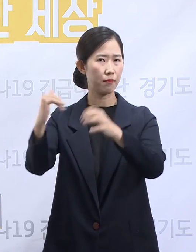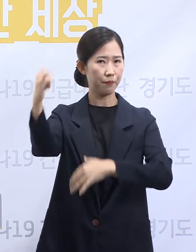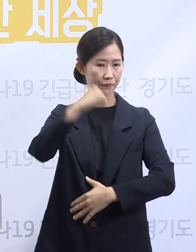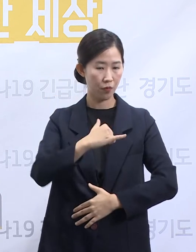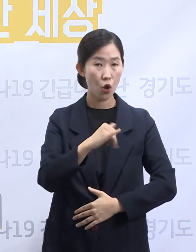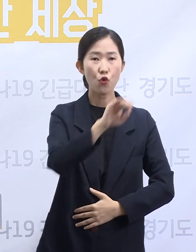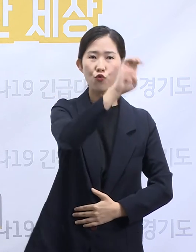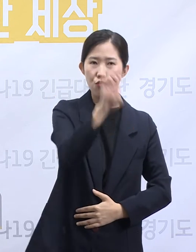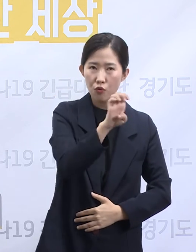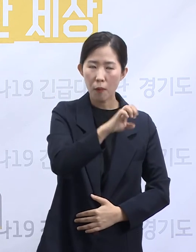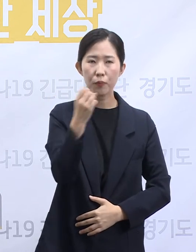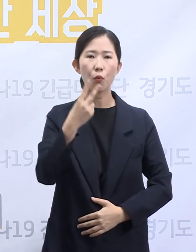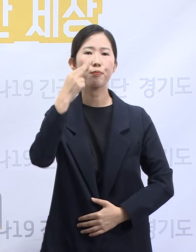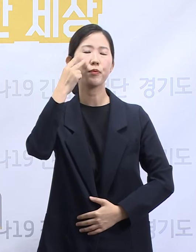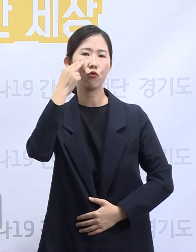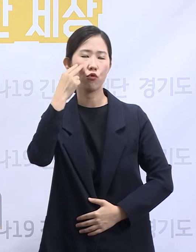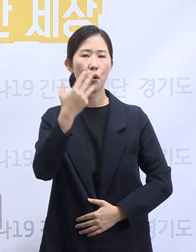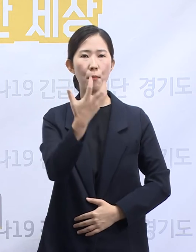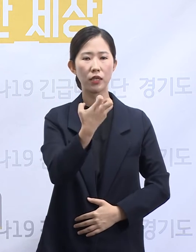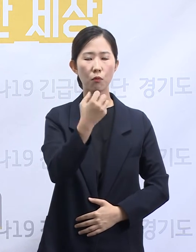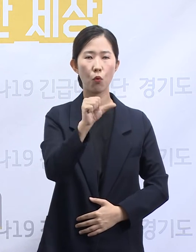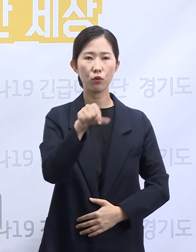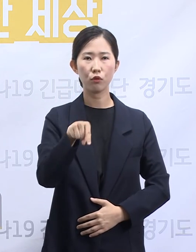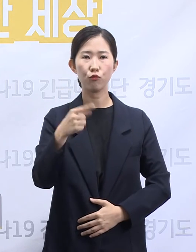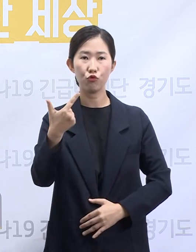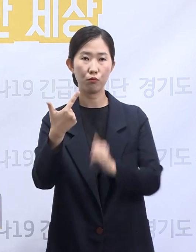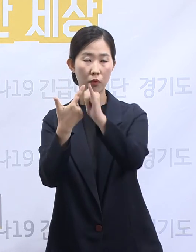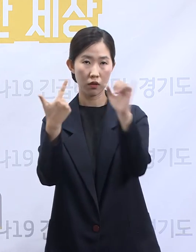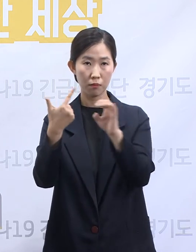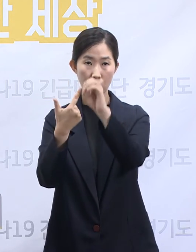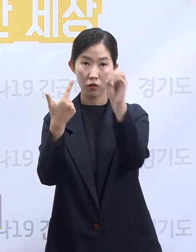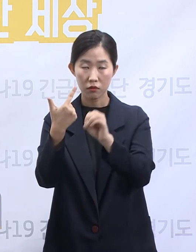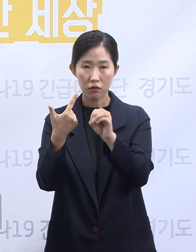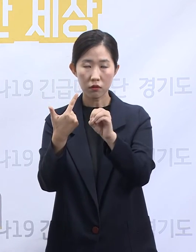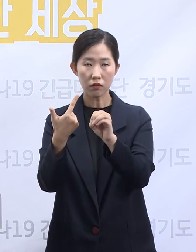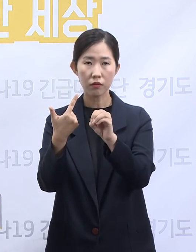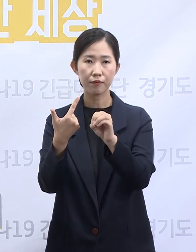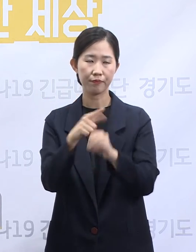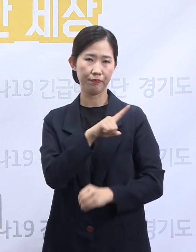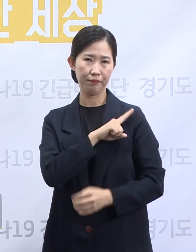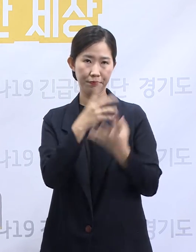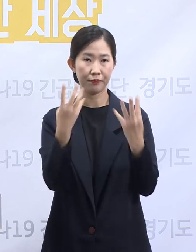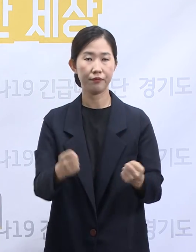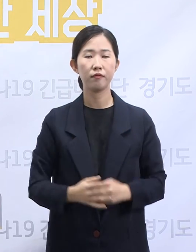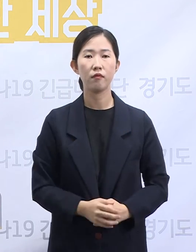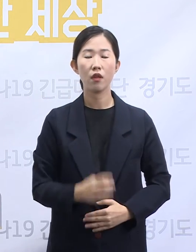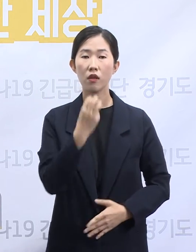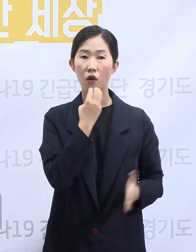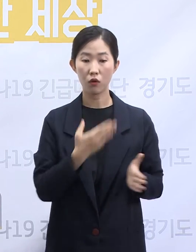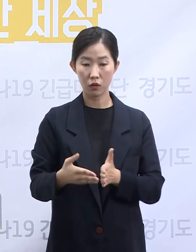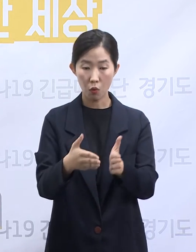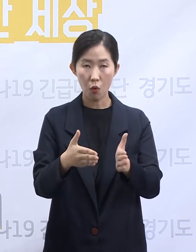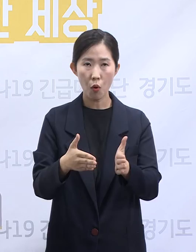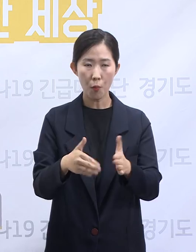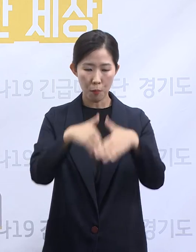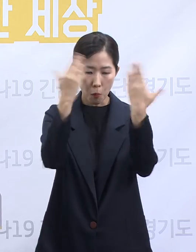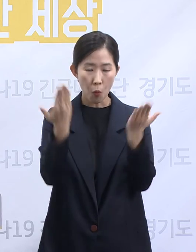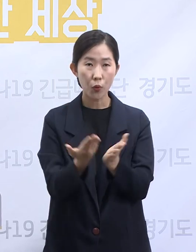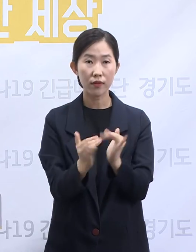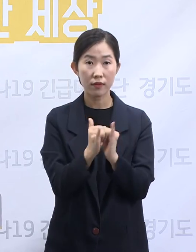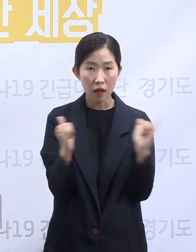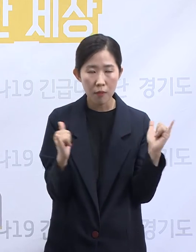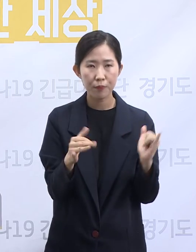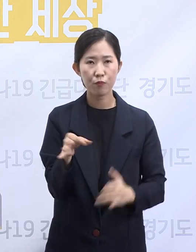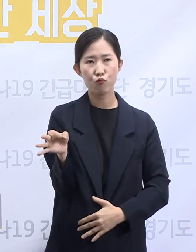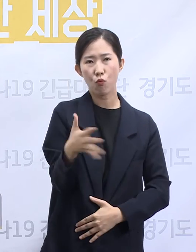미국발 확진자가 85.6%인 89명으로 가장 높습니다. 경기도는 도내 모든 입국자에 대한 무료진단검사를